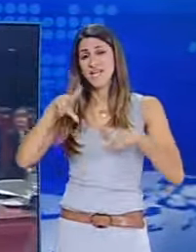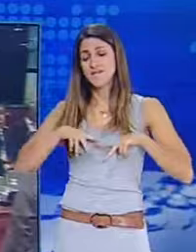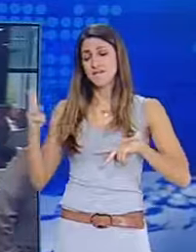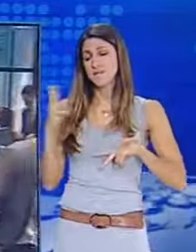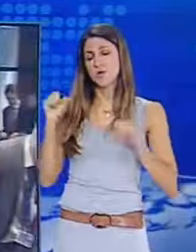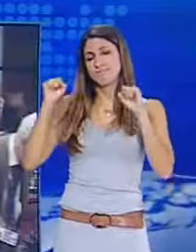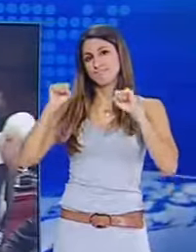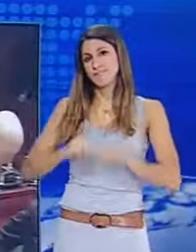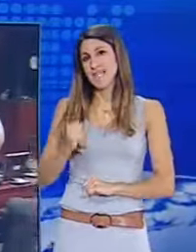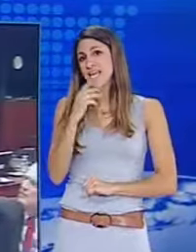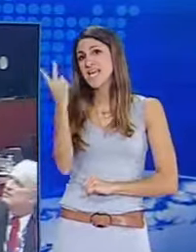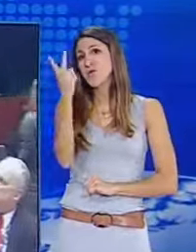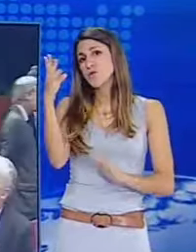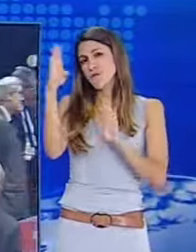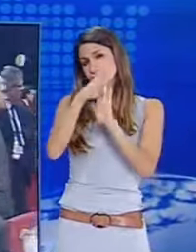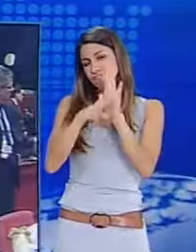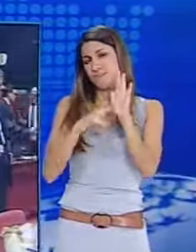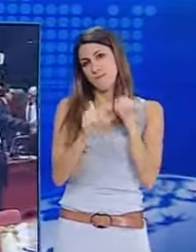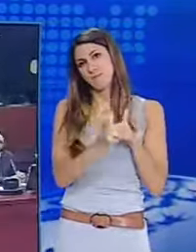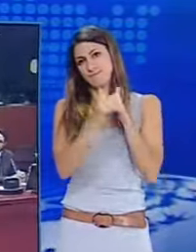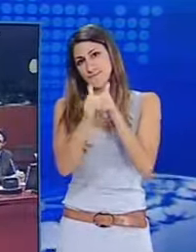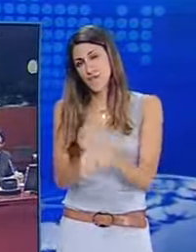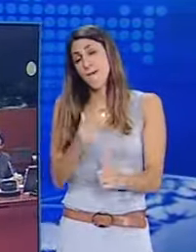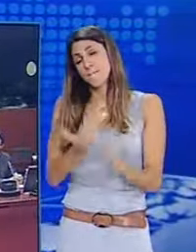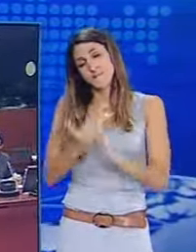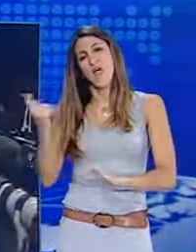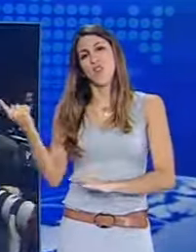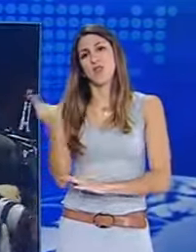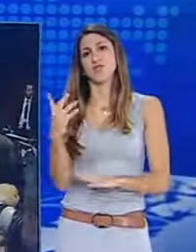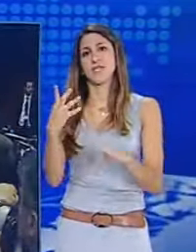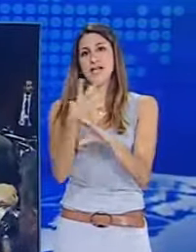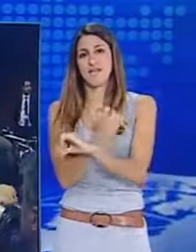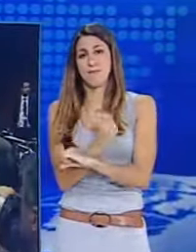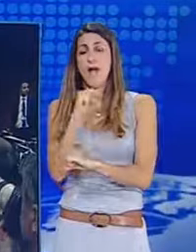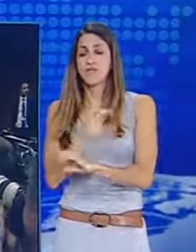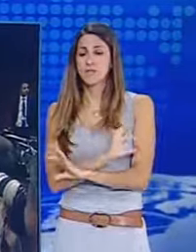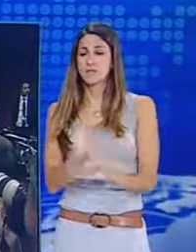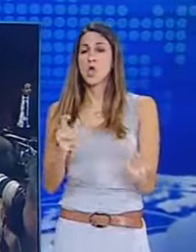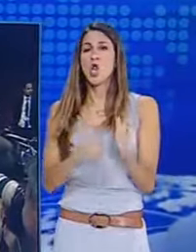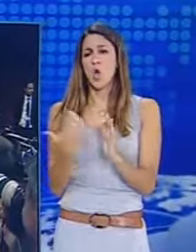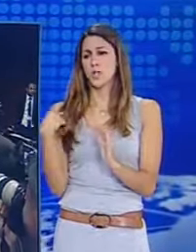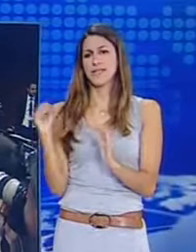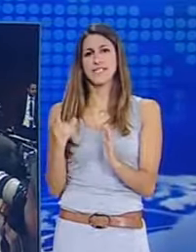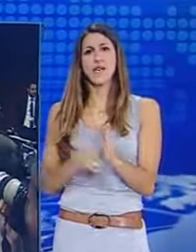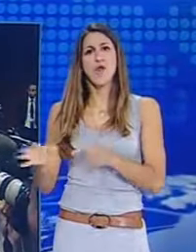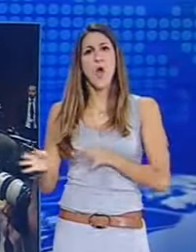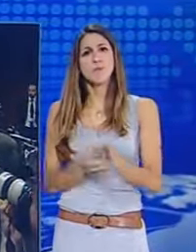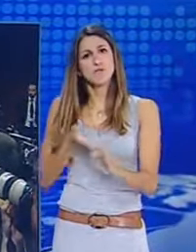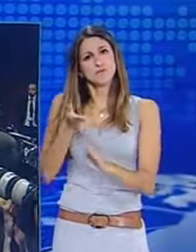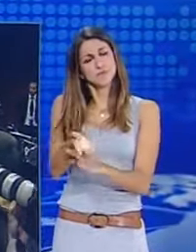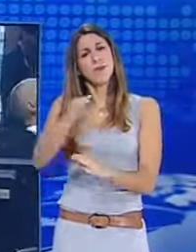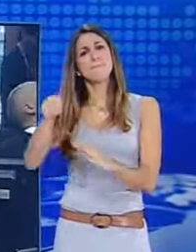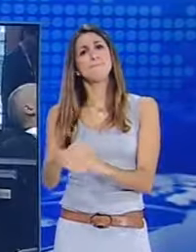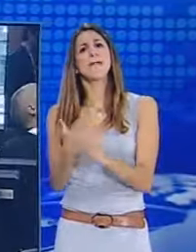αναλάβει να φέρει σε πέραση η Ελλάδα ως προϋπόθεση για την εκταμίευση της πρώτης ευρωπαϊκής υποδόσης διάσωσης έχουν υλοποιηθεί, έπειτα και από την